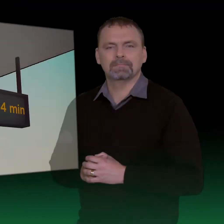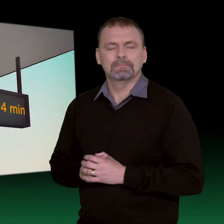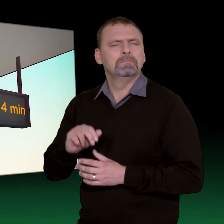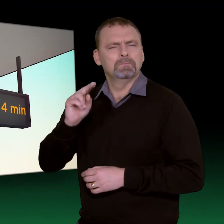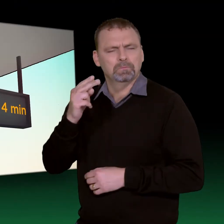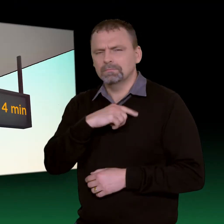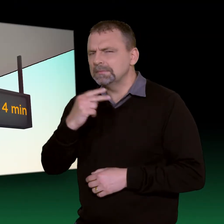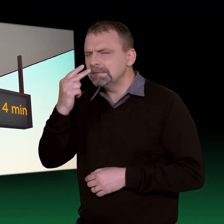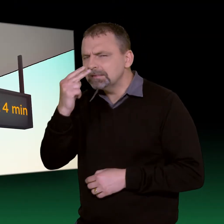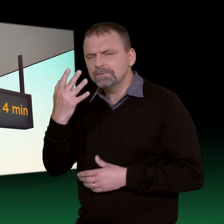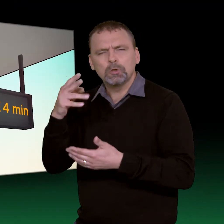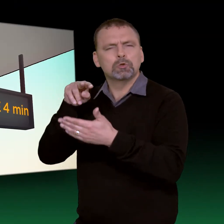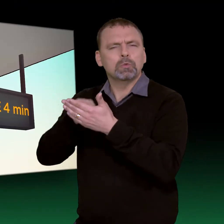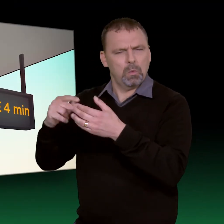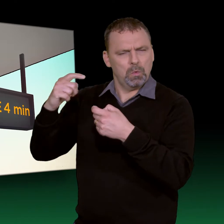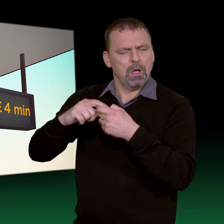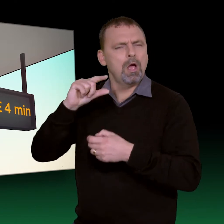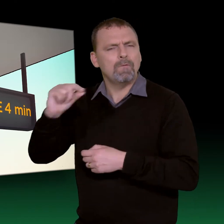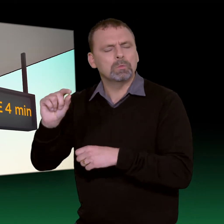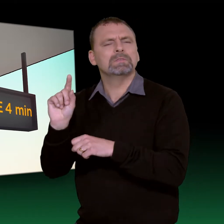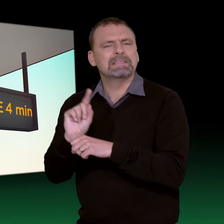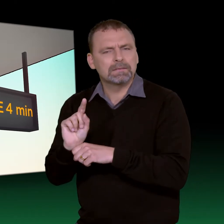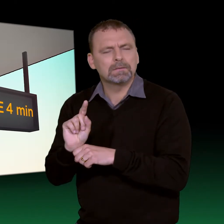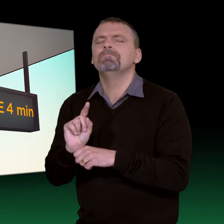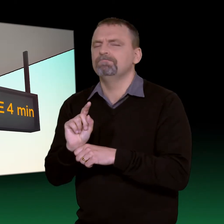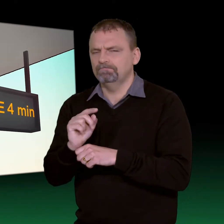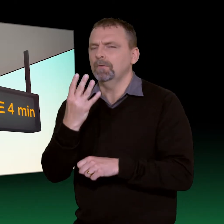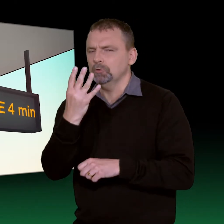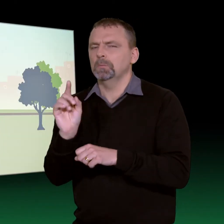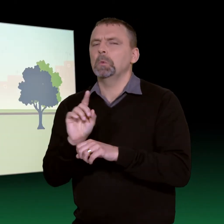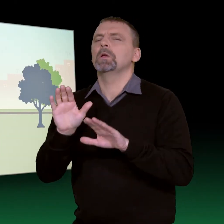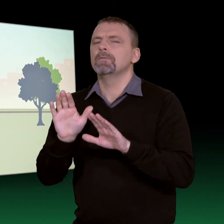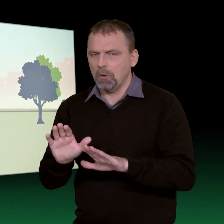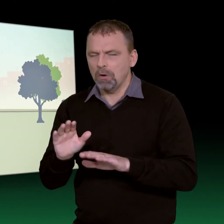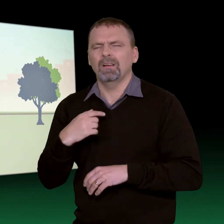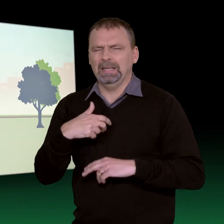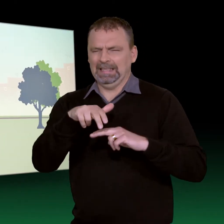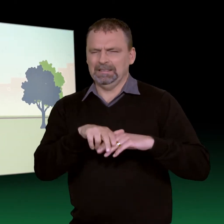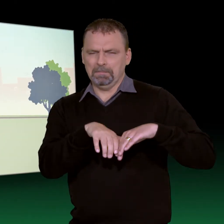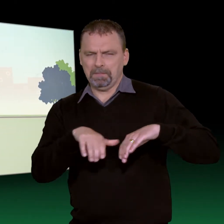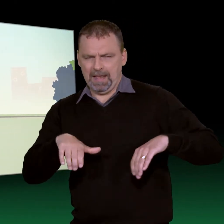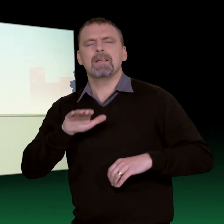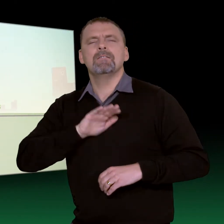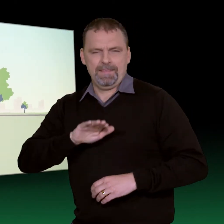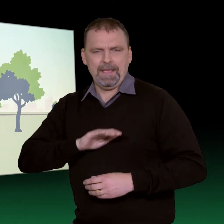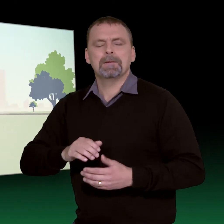Nu ska vi se vad skylten säger om avgångstiderna. Jaha, fyra minuter. Då sätter jag mig på bänken här och väntar.